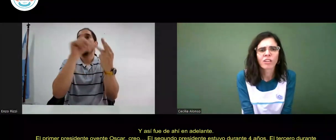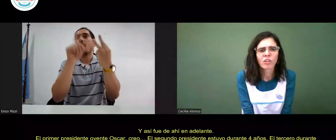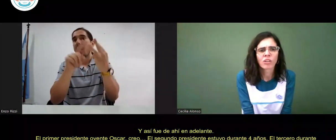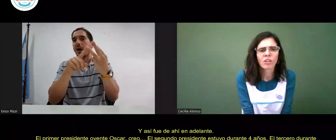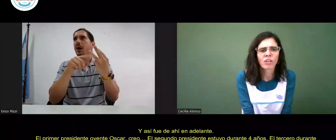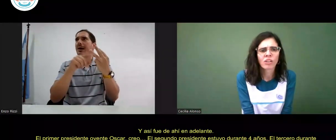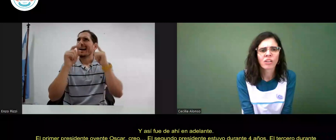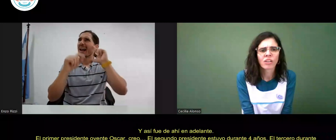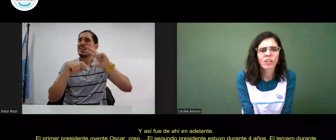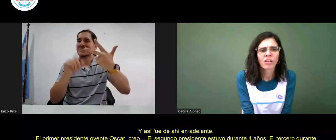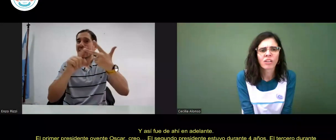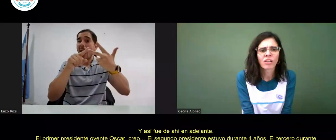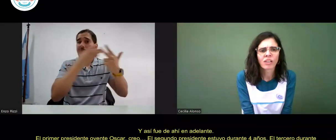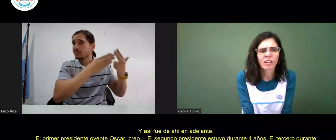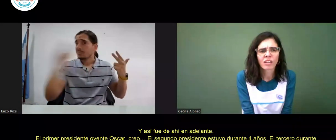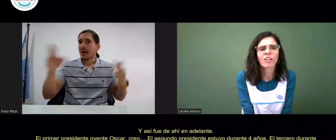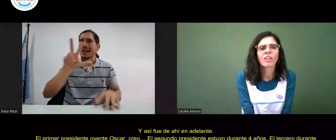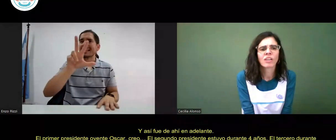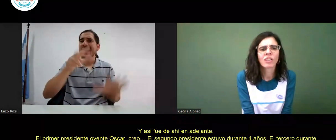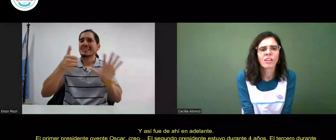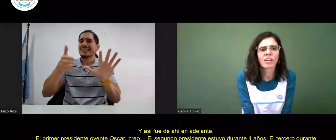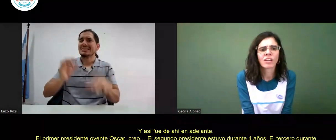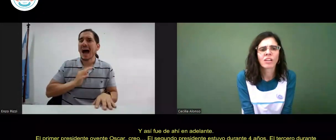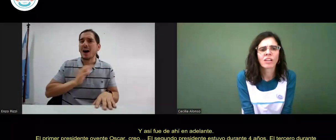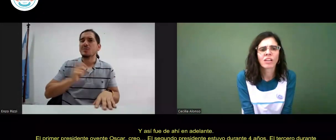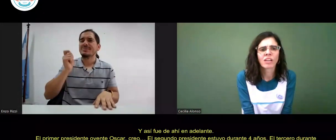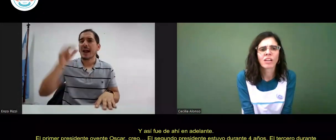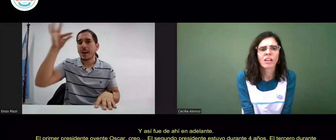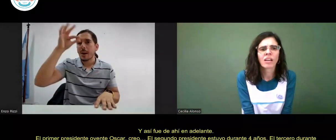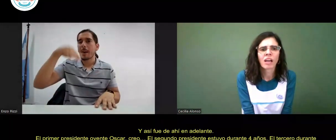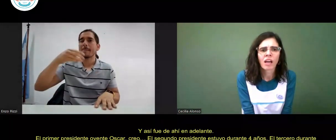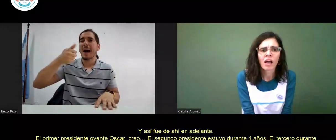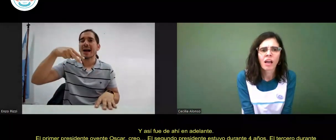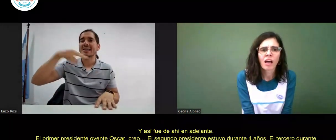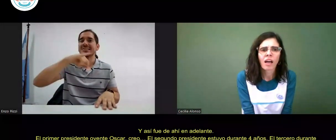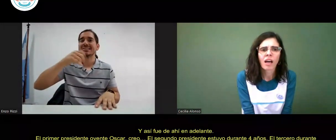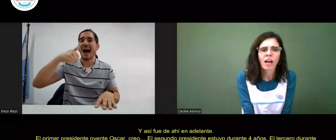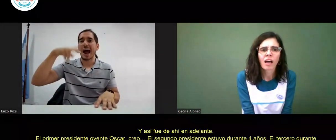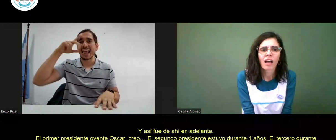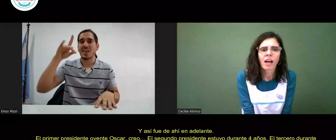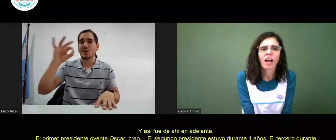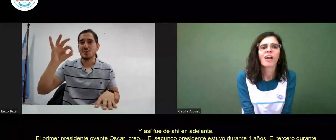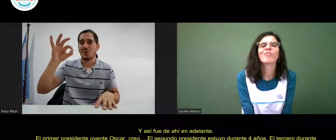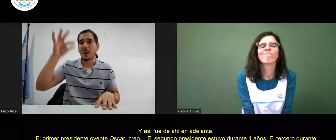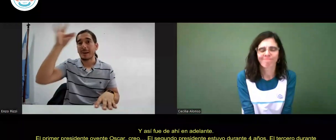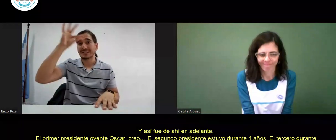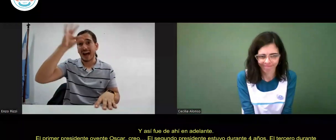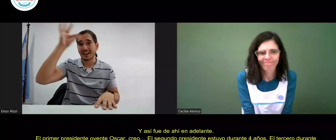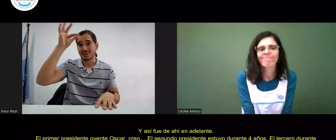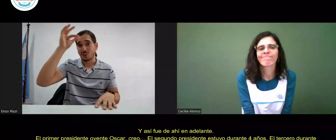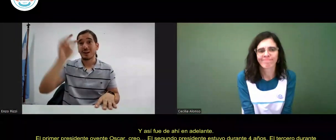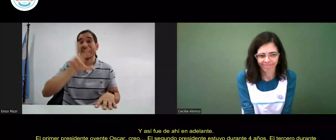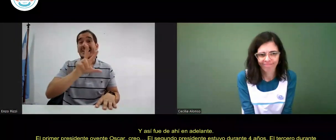estuvo durante cuatro años el tercero durante 36 años Manzanedo